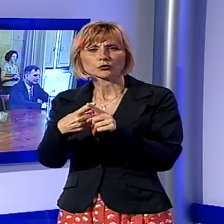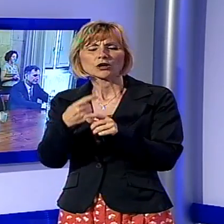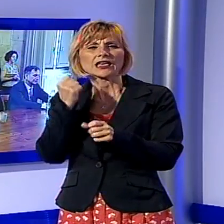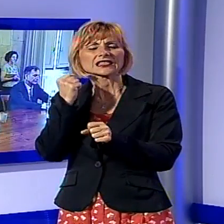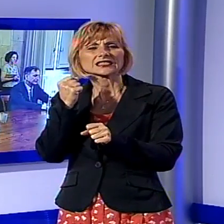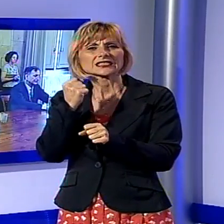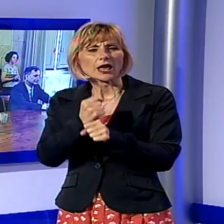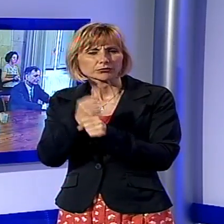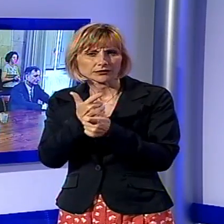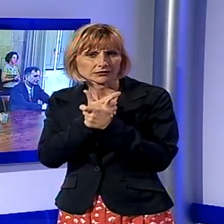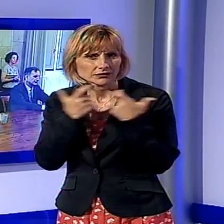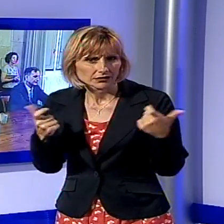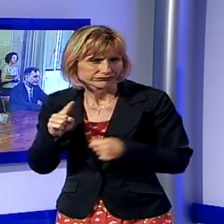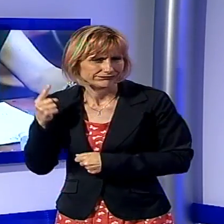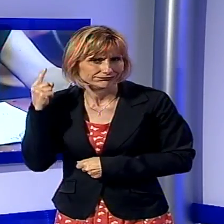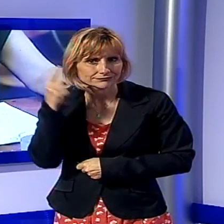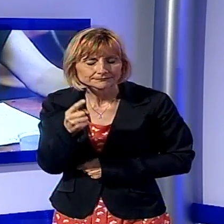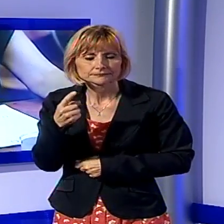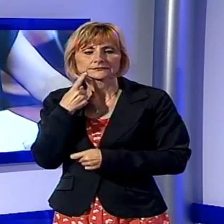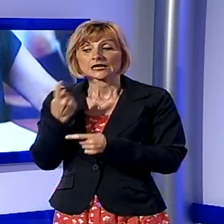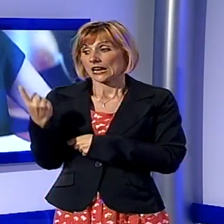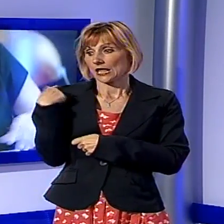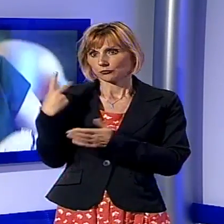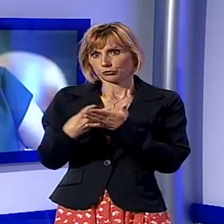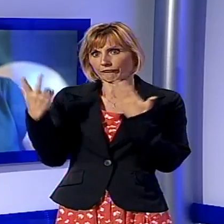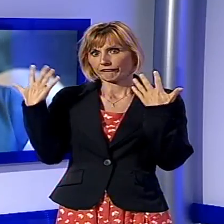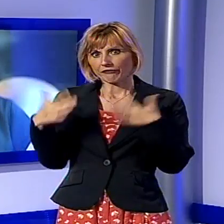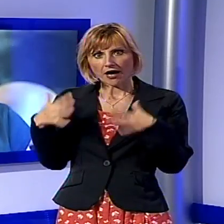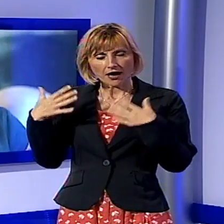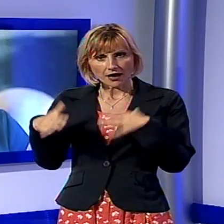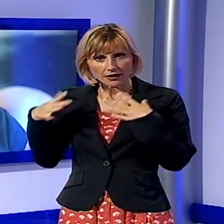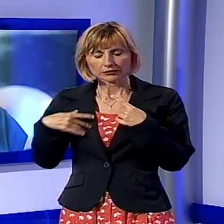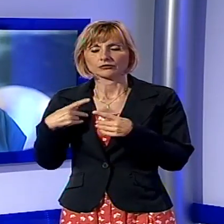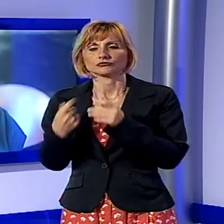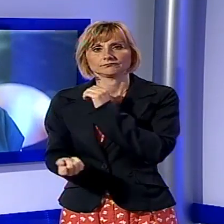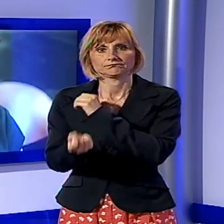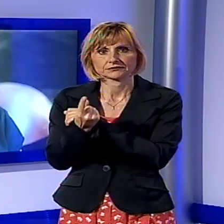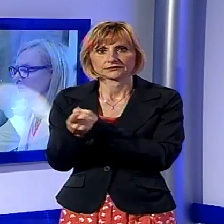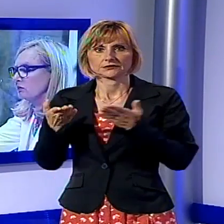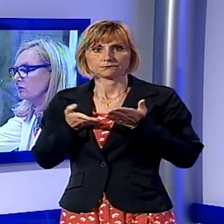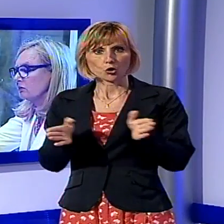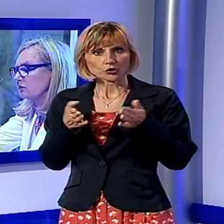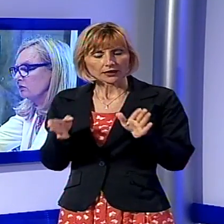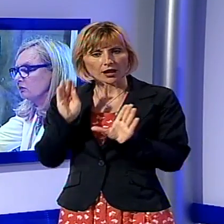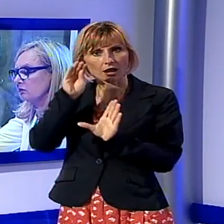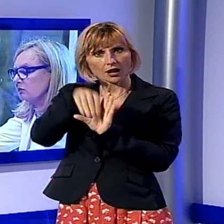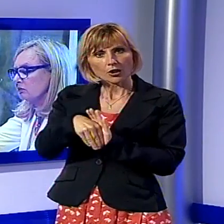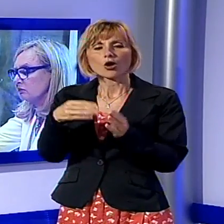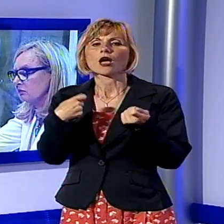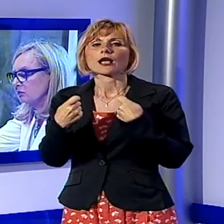'iniziativa, già avviata in fase sperimentale lo scorso anno, ha visto la costituzione di uno sportello presso i locali della Camera di Commercio